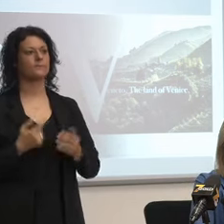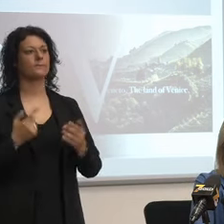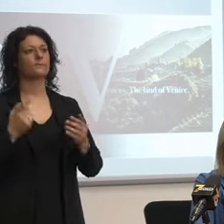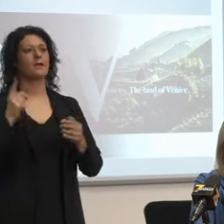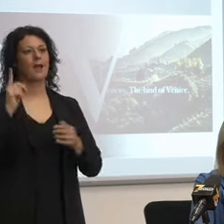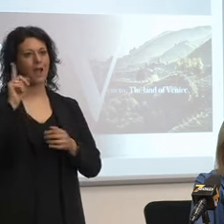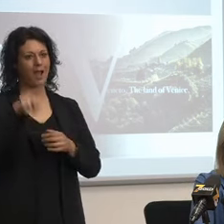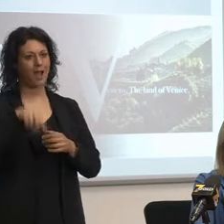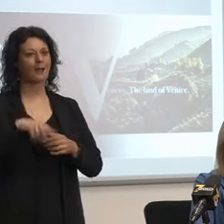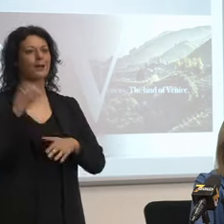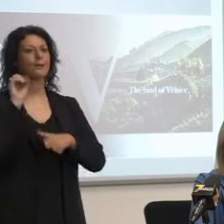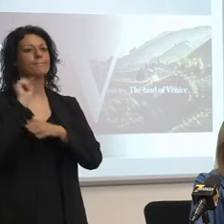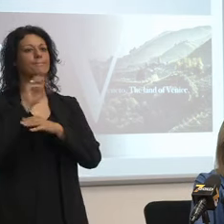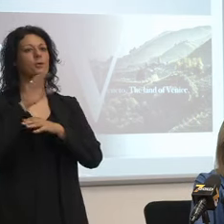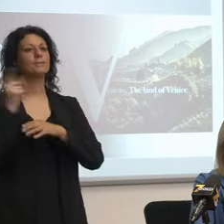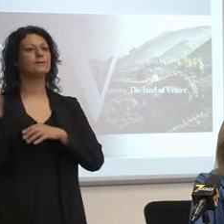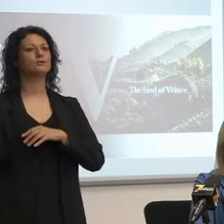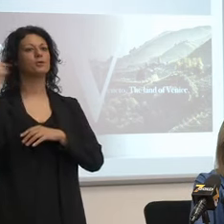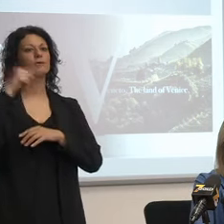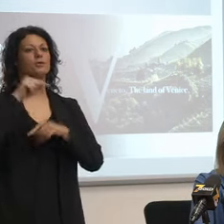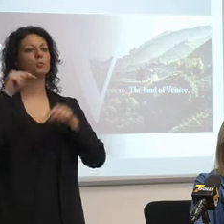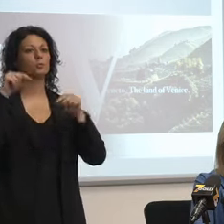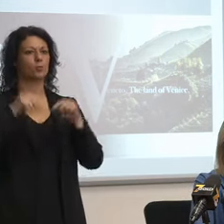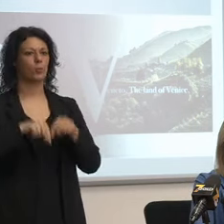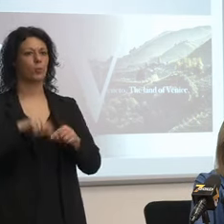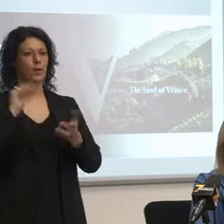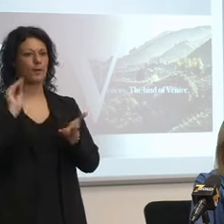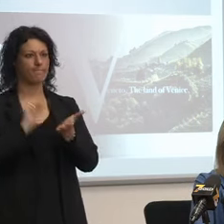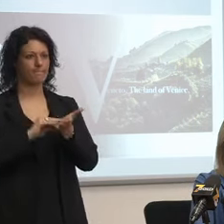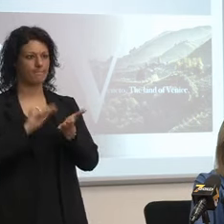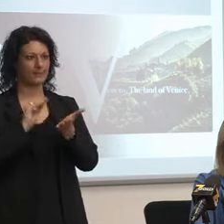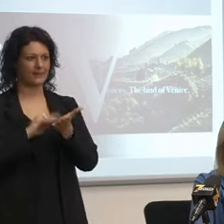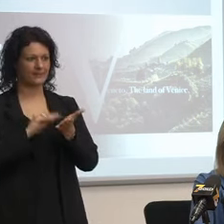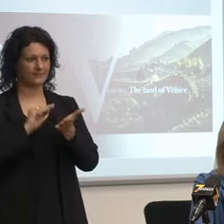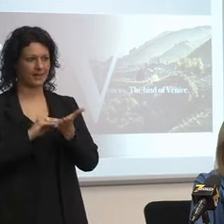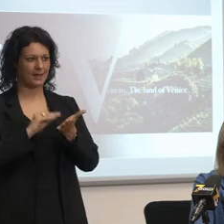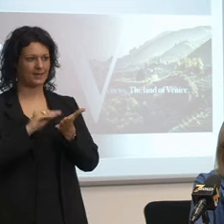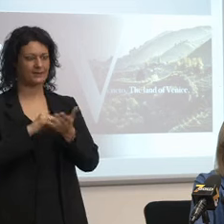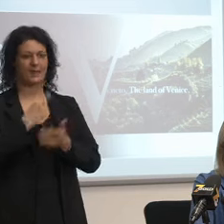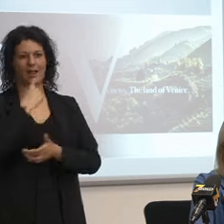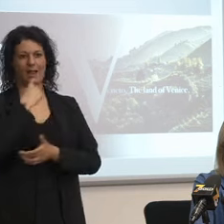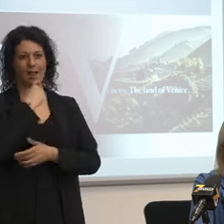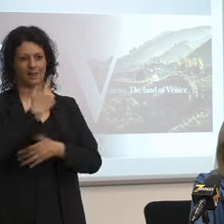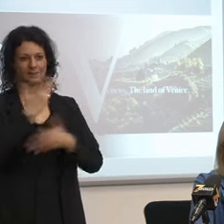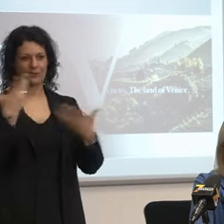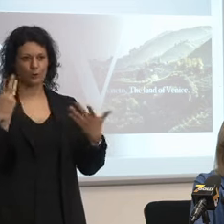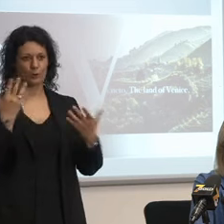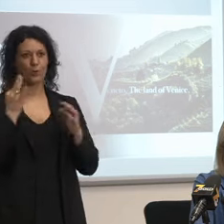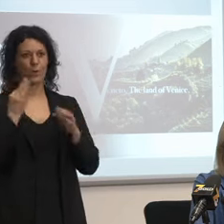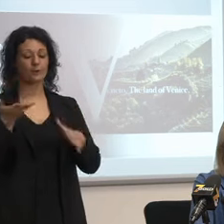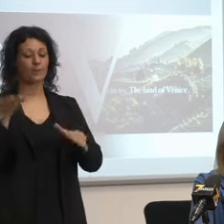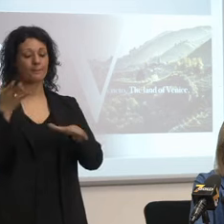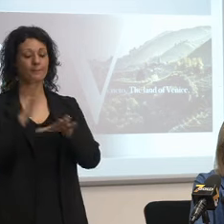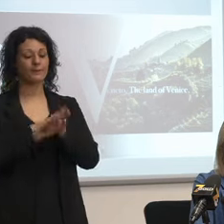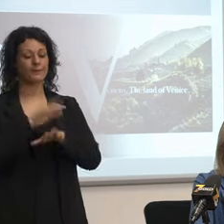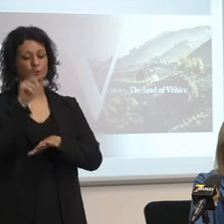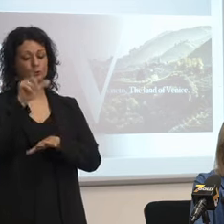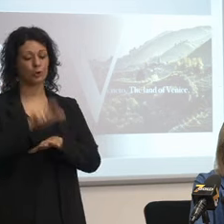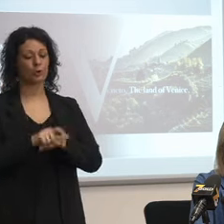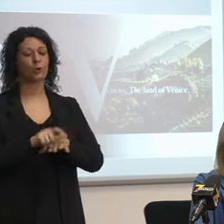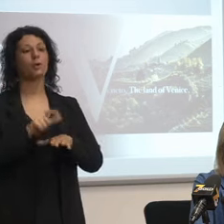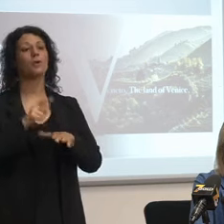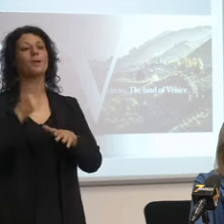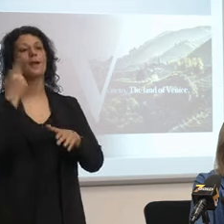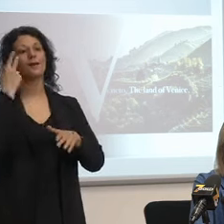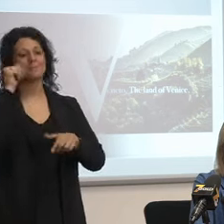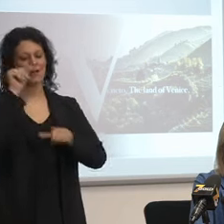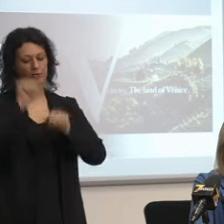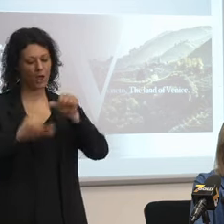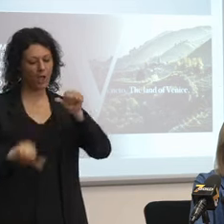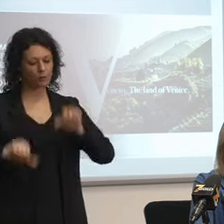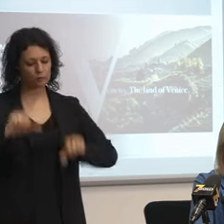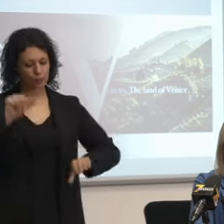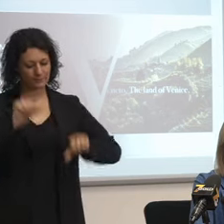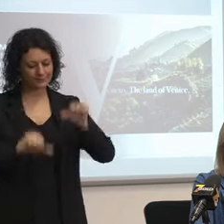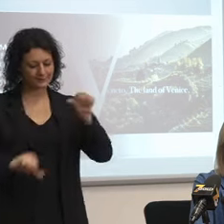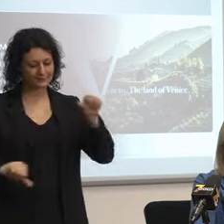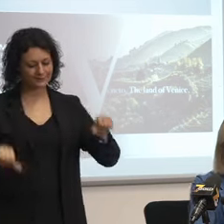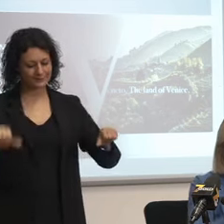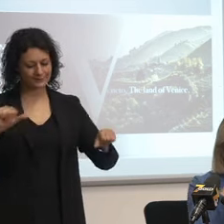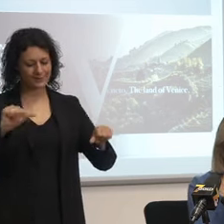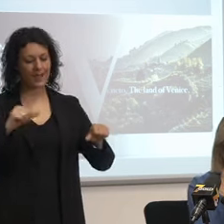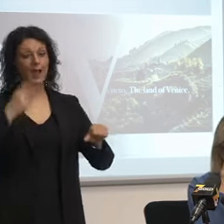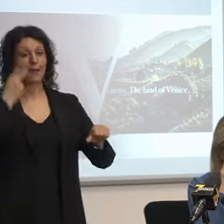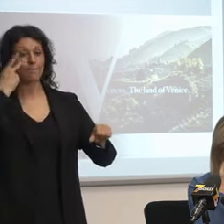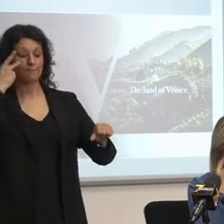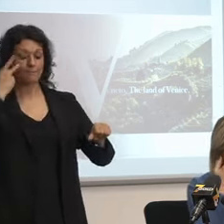dicendo che ci siamo accorti che con le autopsie abbiamo visto che sbagliavamo la cura d